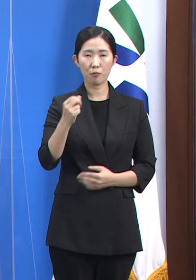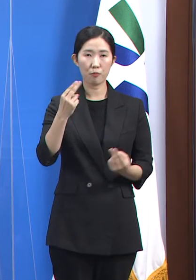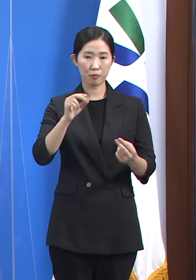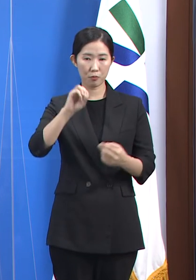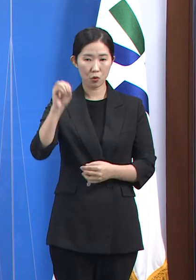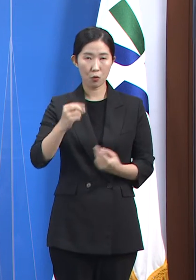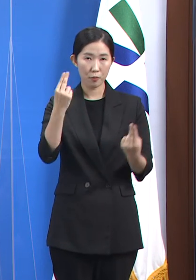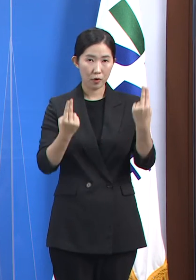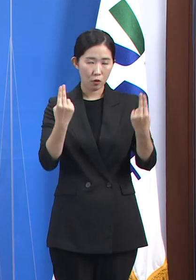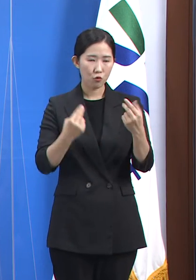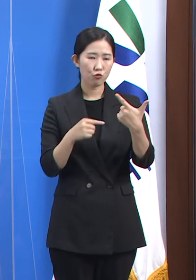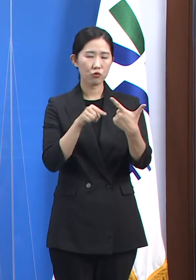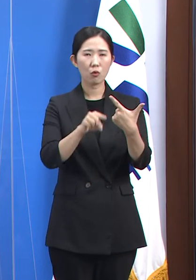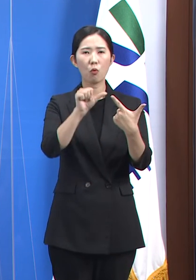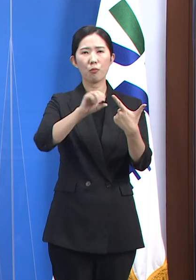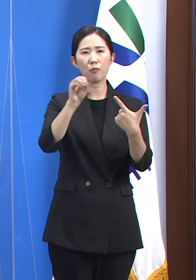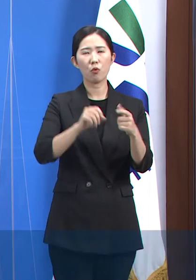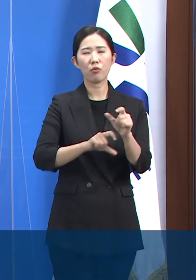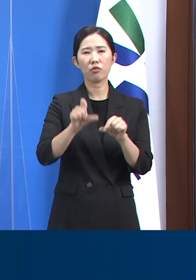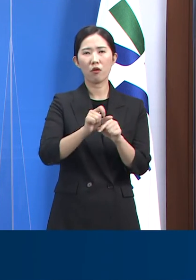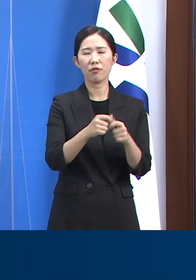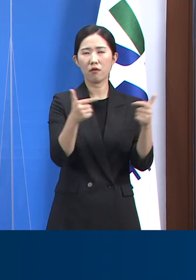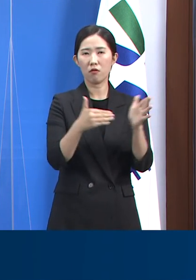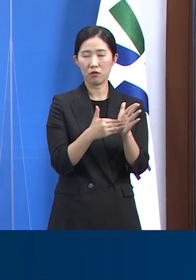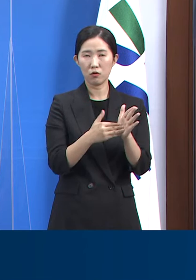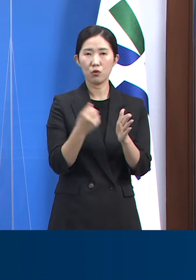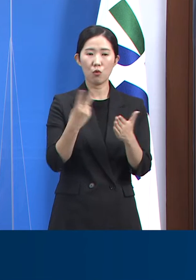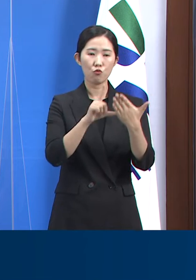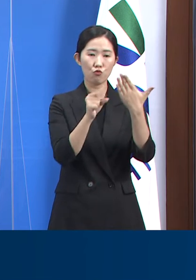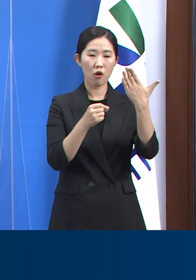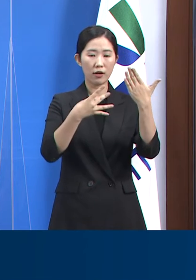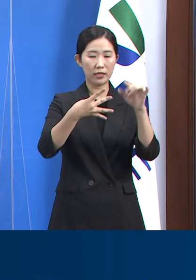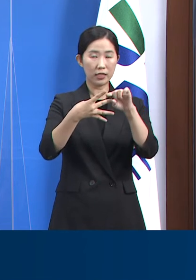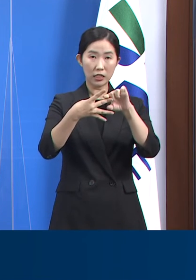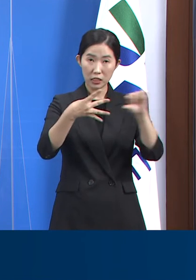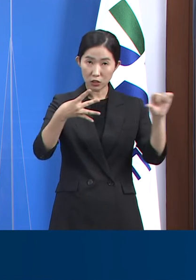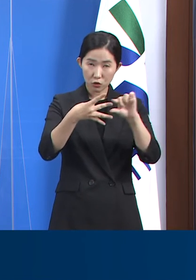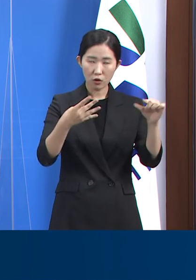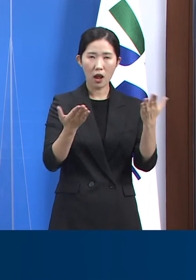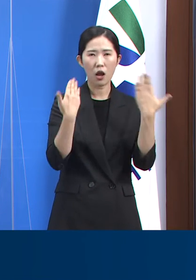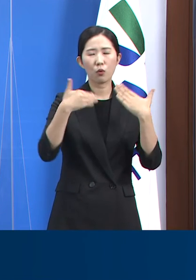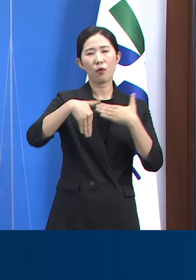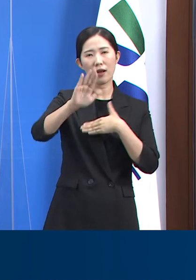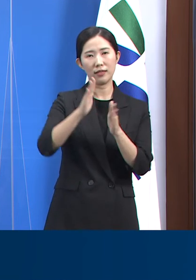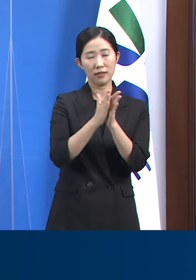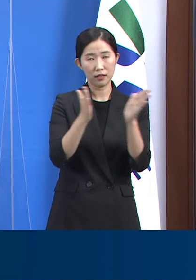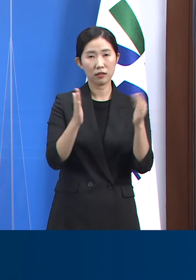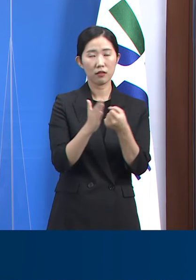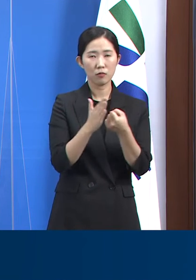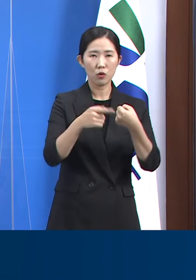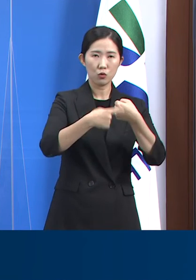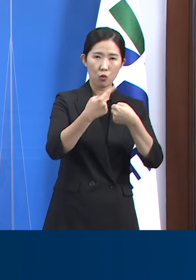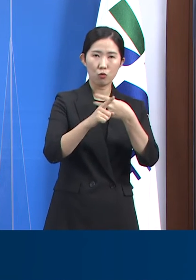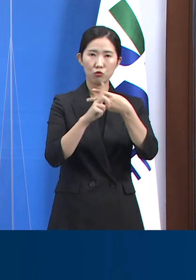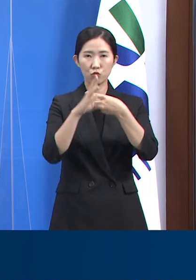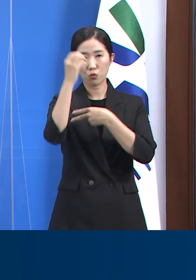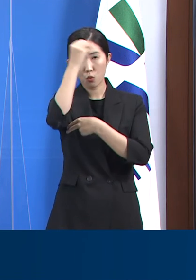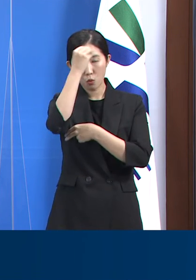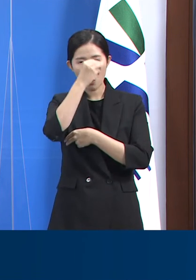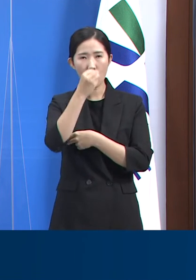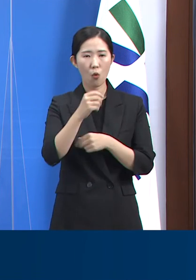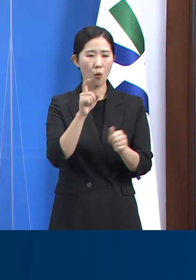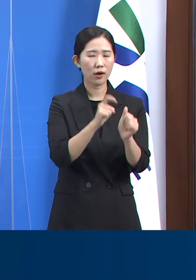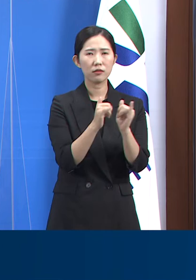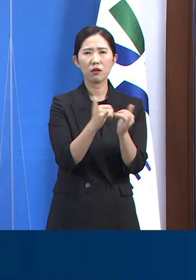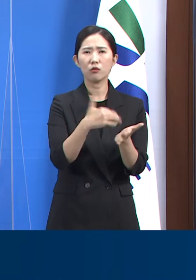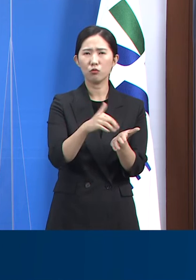증가한 수치입니다. 그리고 9월 2주차부터 등교가 확대됨에 따라 초중고교 재학 1년군 확진자가